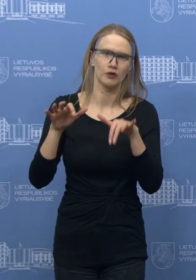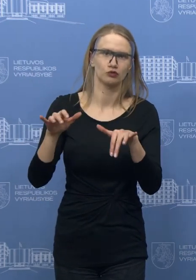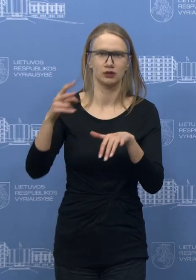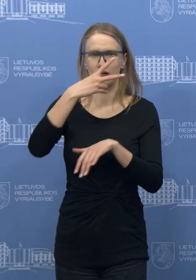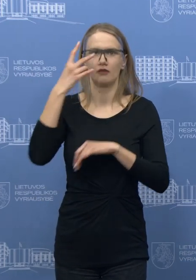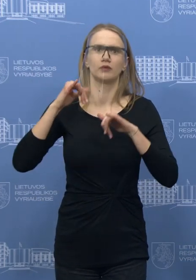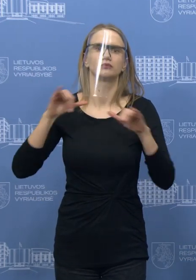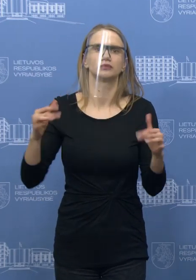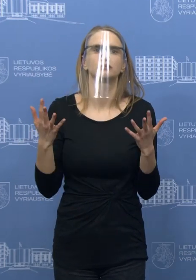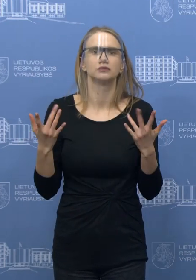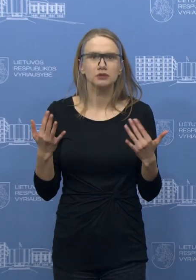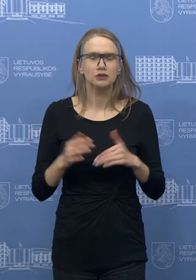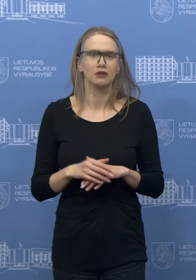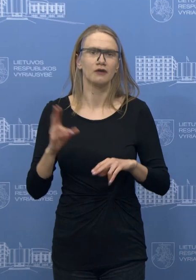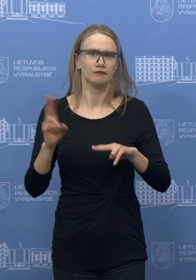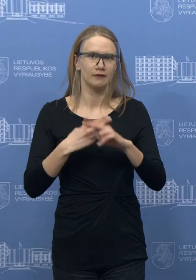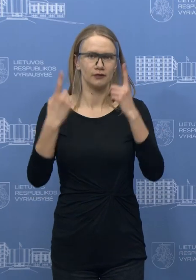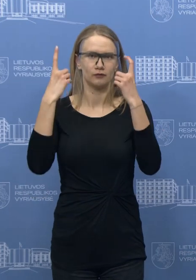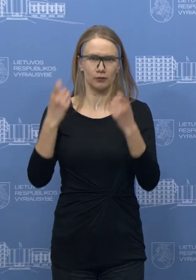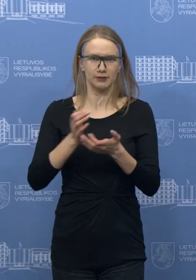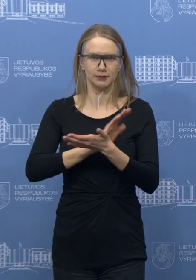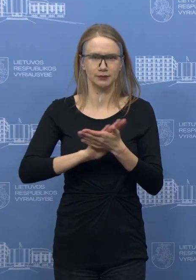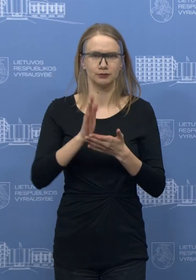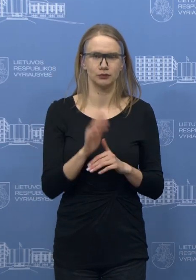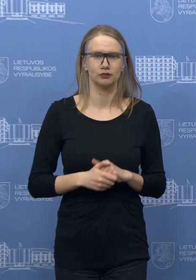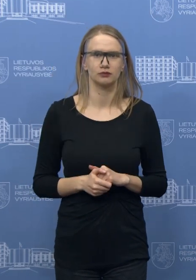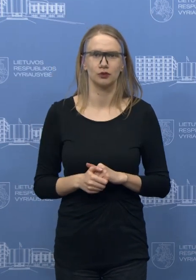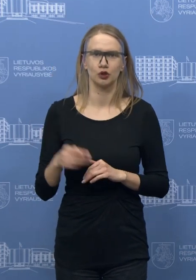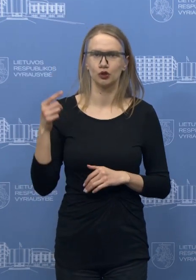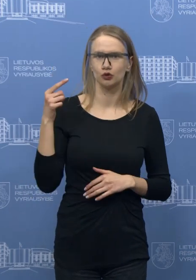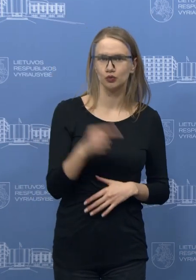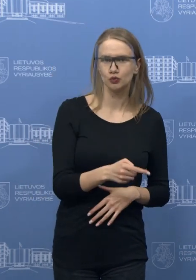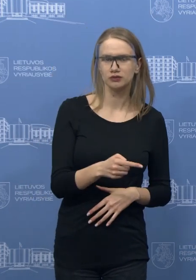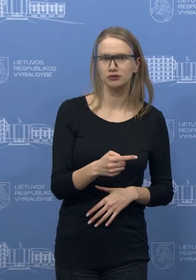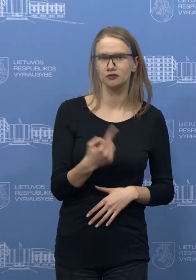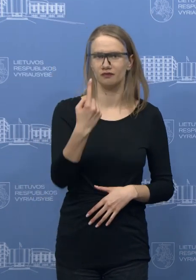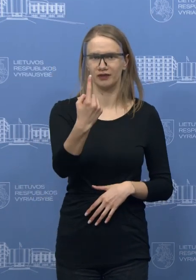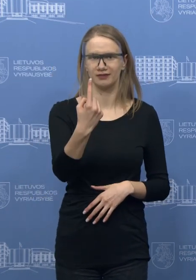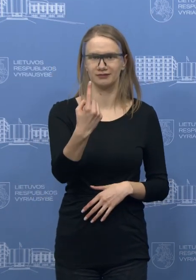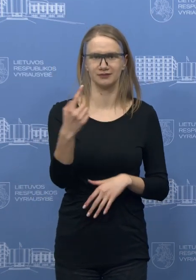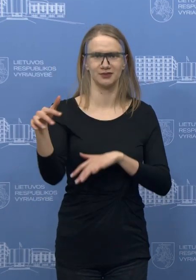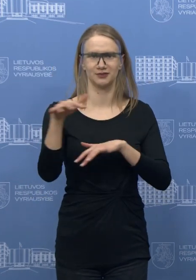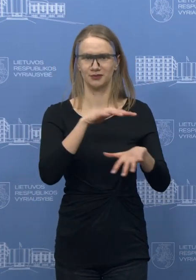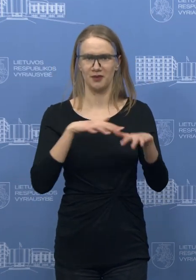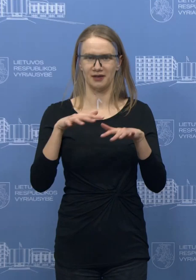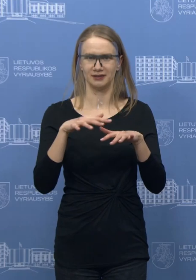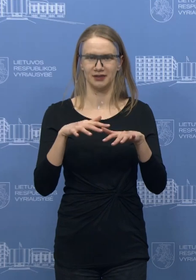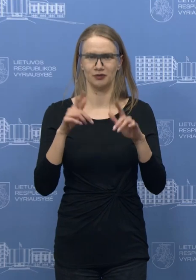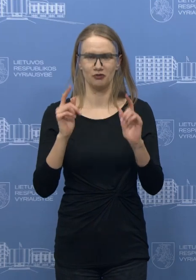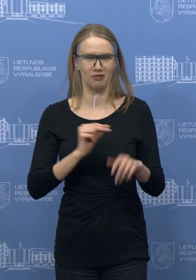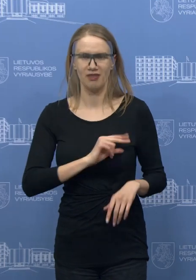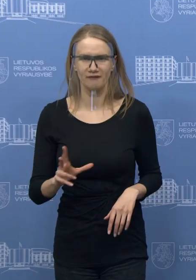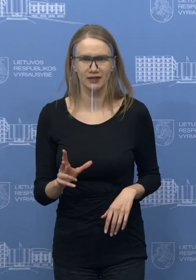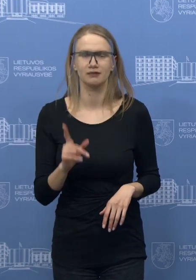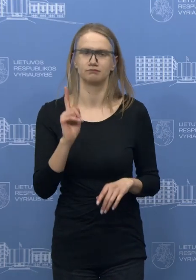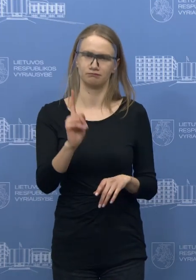emocijomis, kurie jums teikia žmonės. Vieną situaciją galbūt iš tūkstančio išsiraugdami, parodėdami, kaip visa sistema liktai neveikia. Tai aš tikrai už tai,